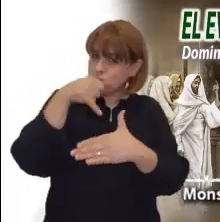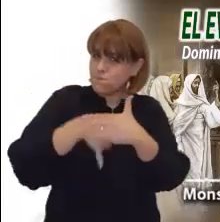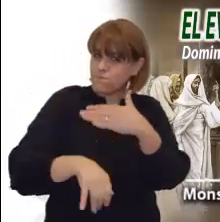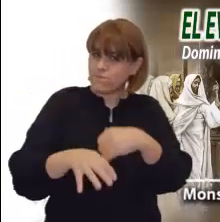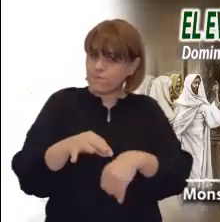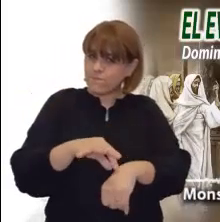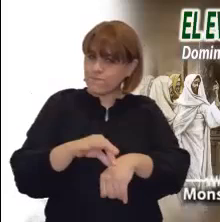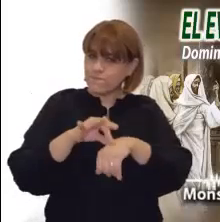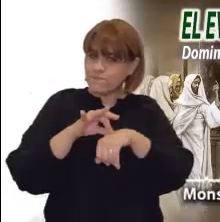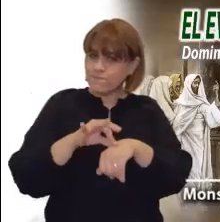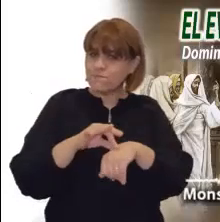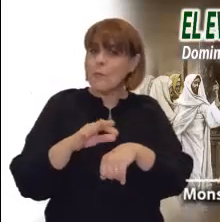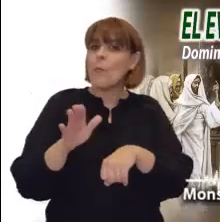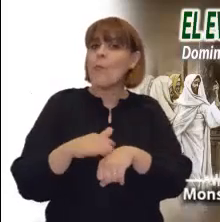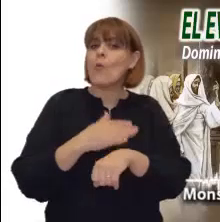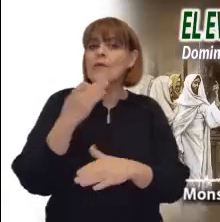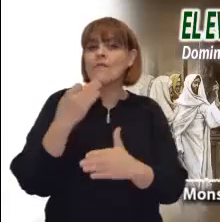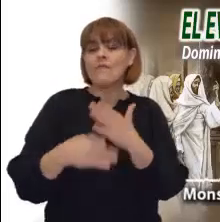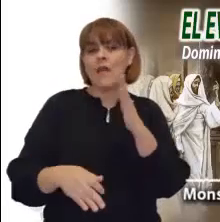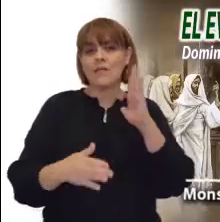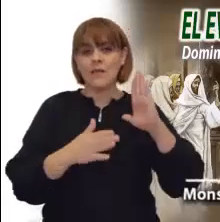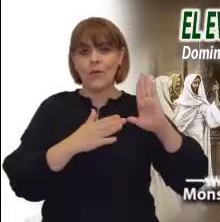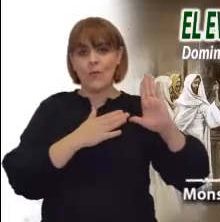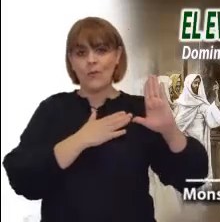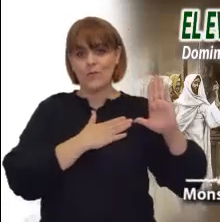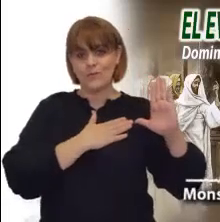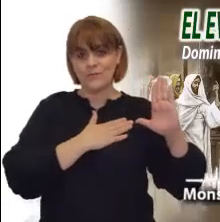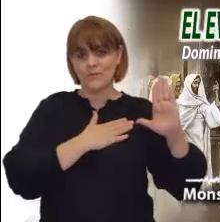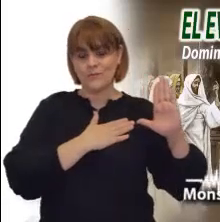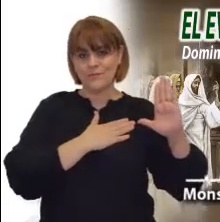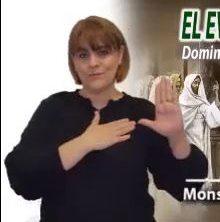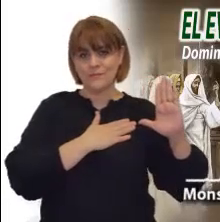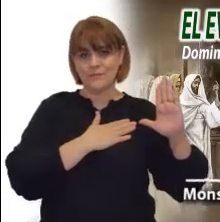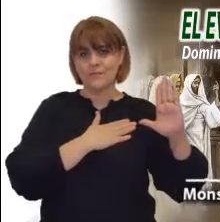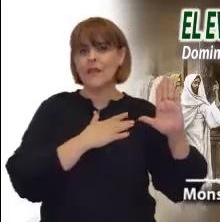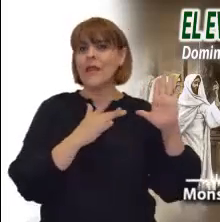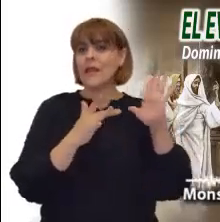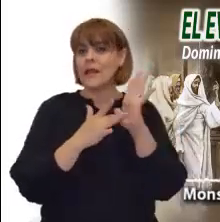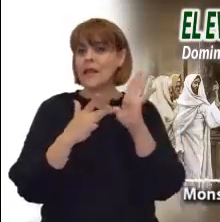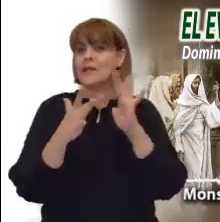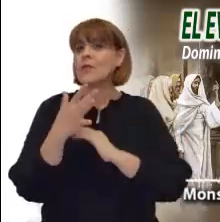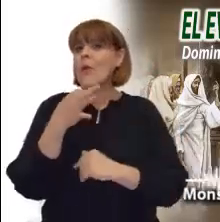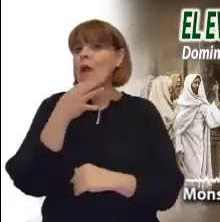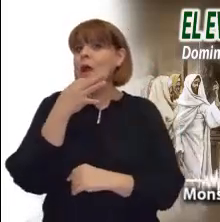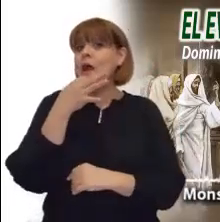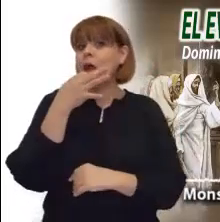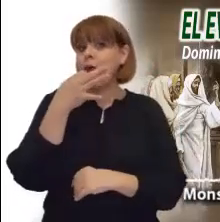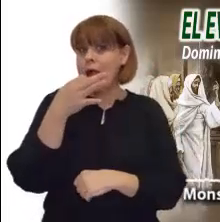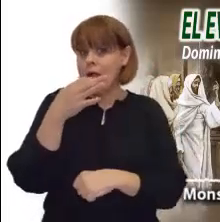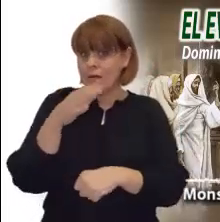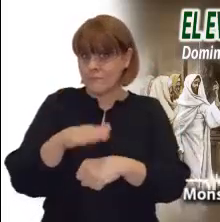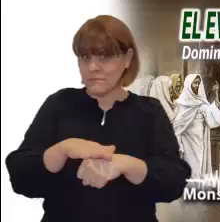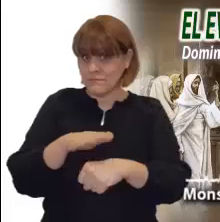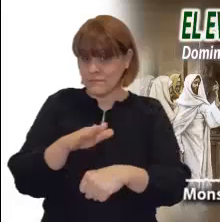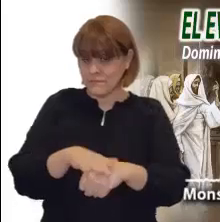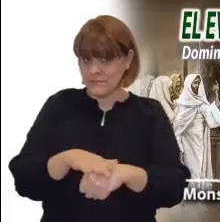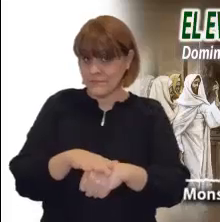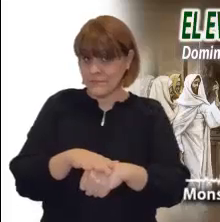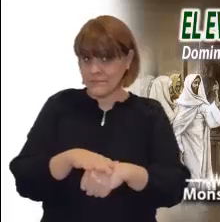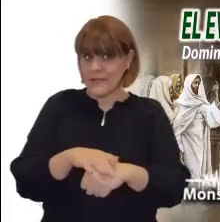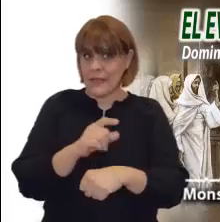cristianismo superficial de celebraciones sociales con agua bendita de exterioridad y